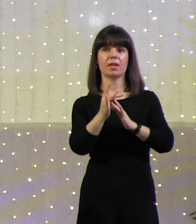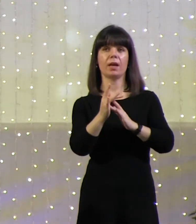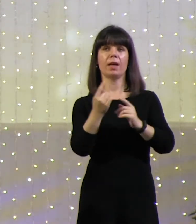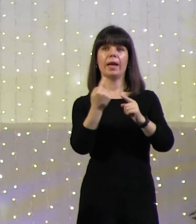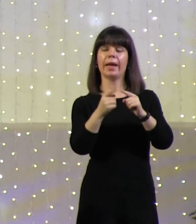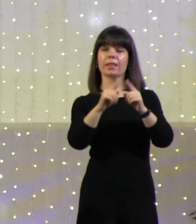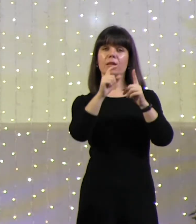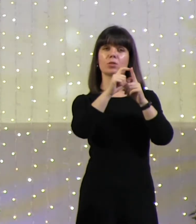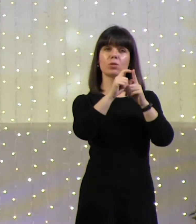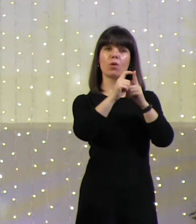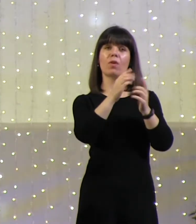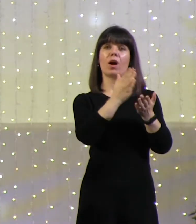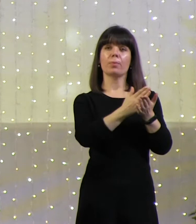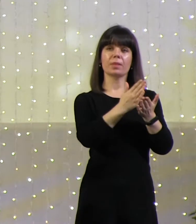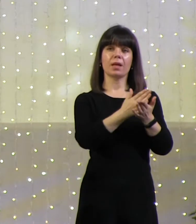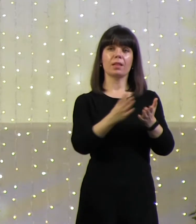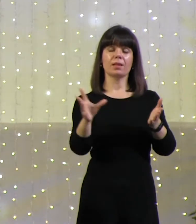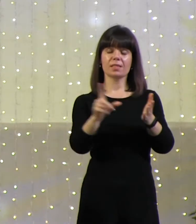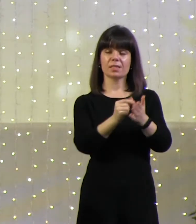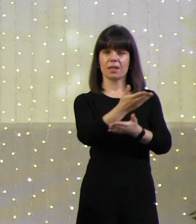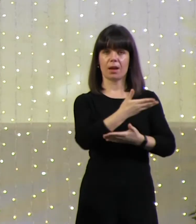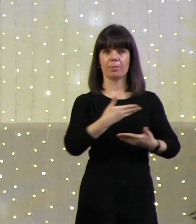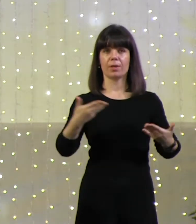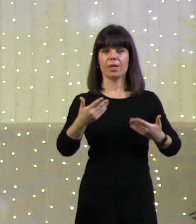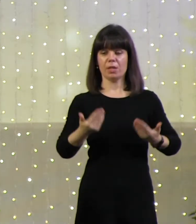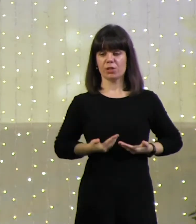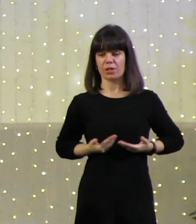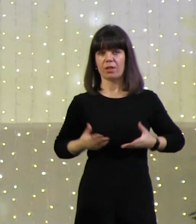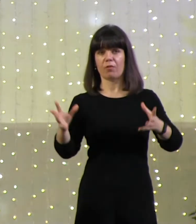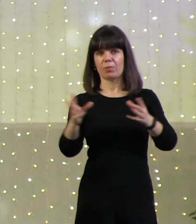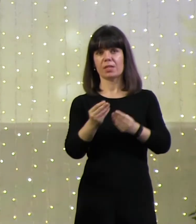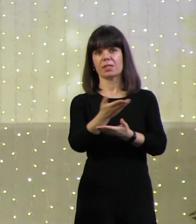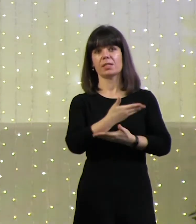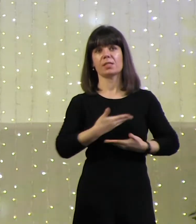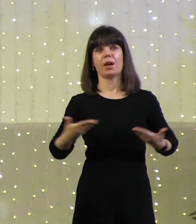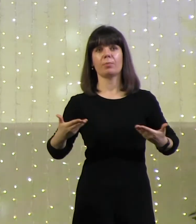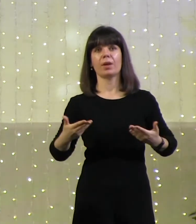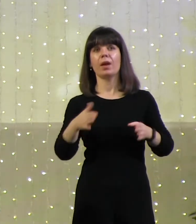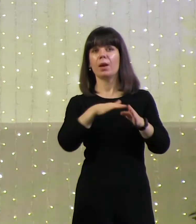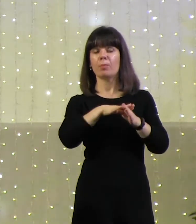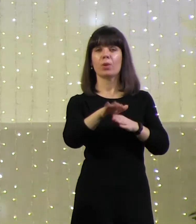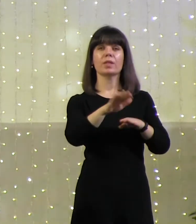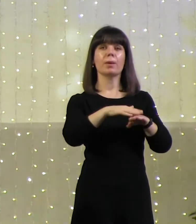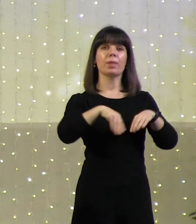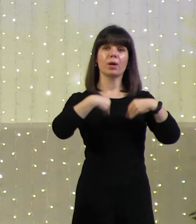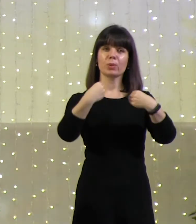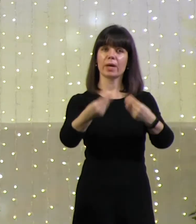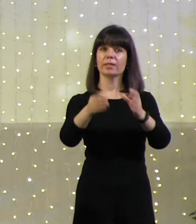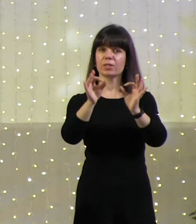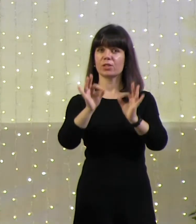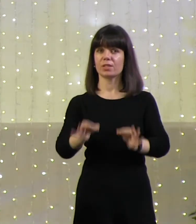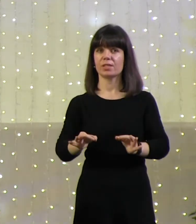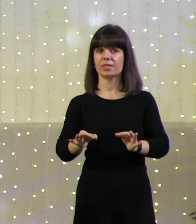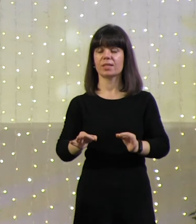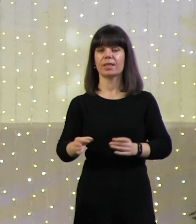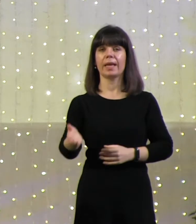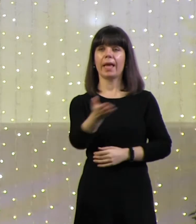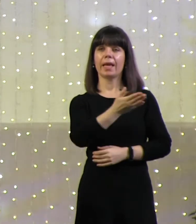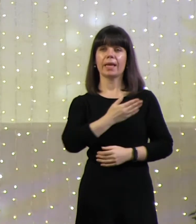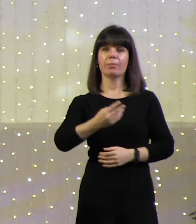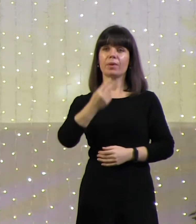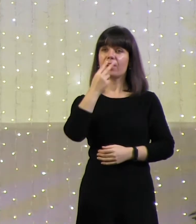Слово обитало с нами. Оно жило с нами. Полное благодати и истины. И мы